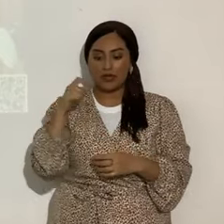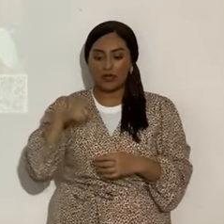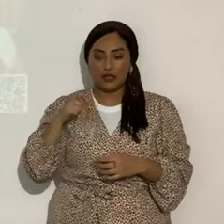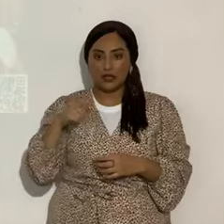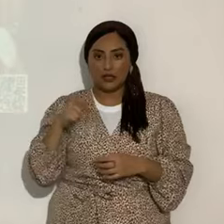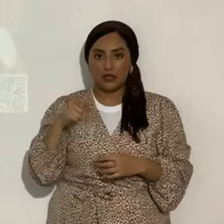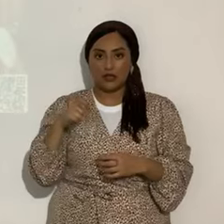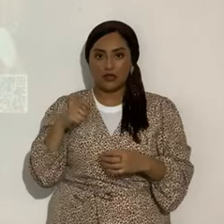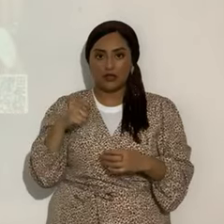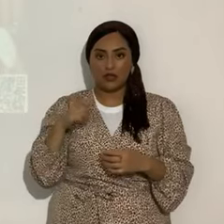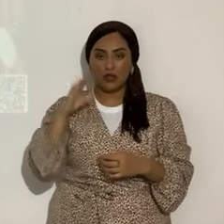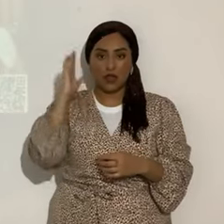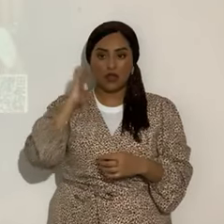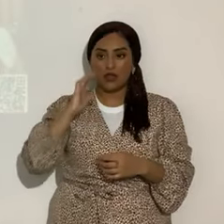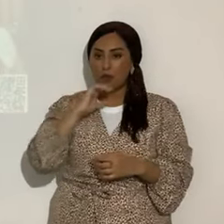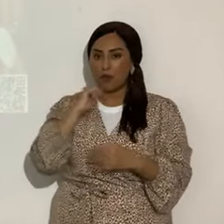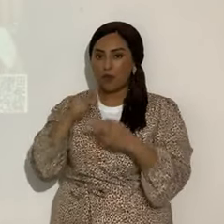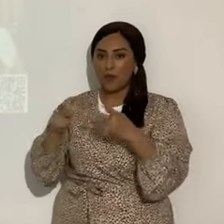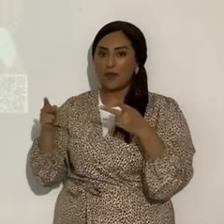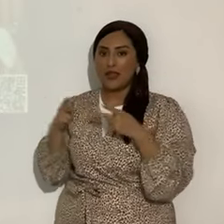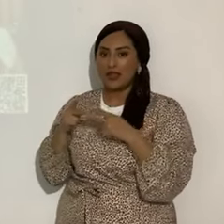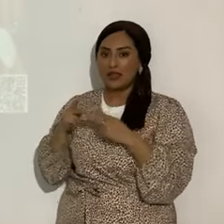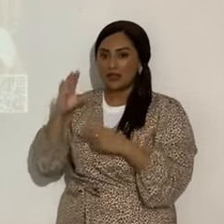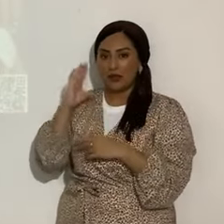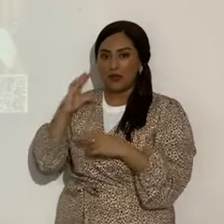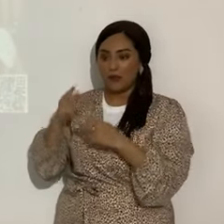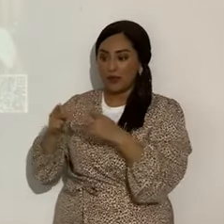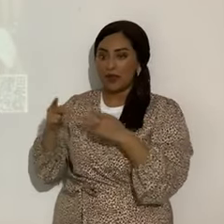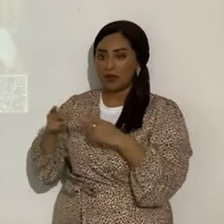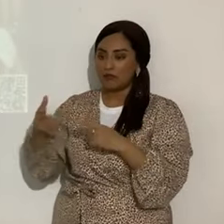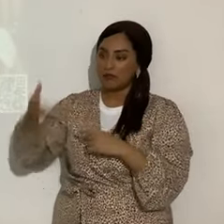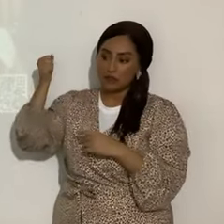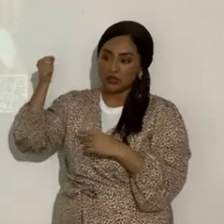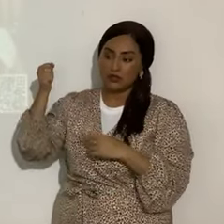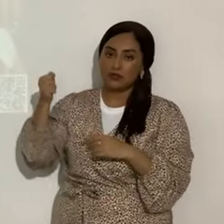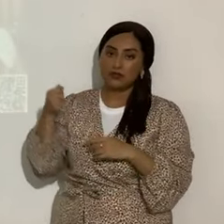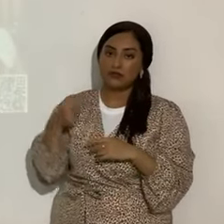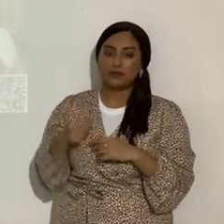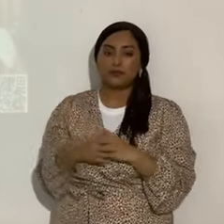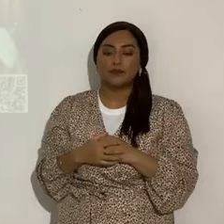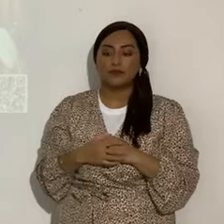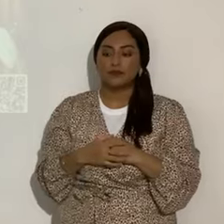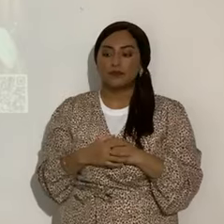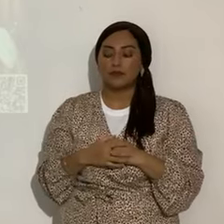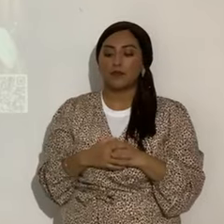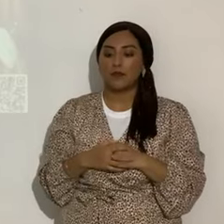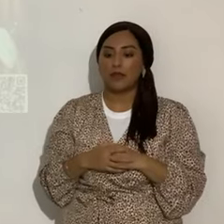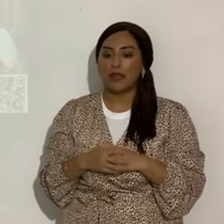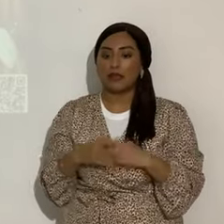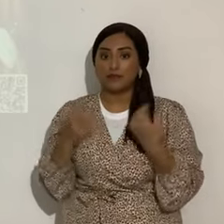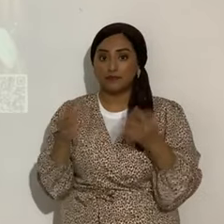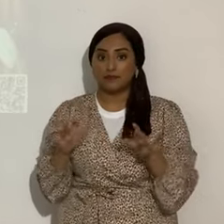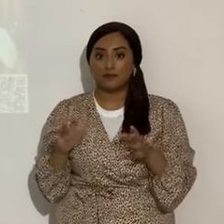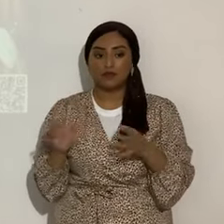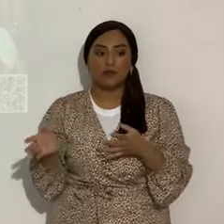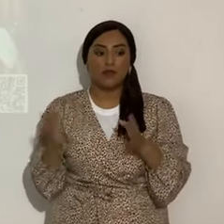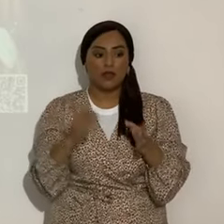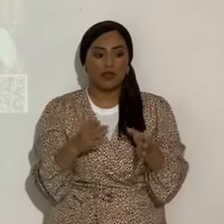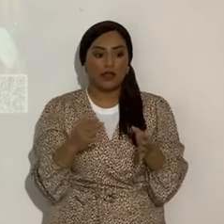quitaron el edificio donde estábamos. Así tal cual lo digo, no puedo decir más datos. Después de todo eso,